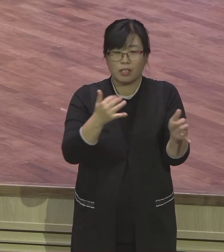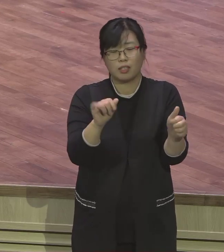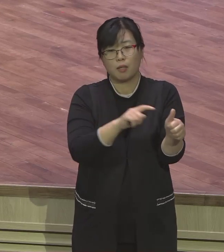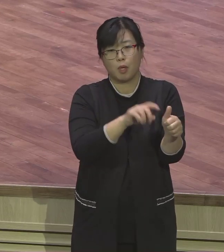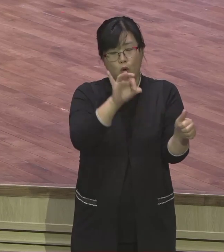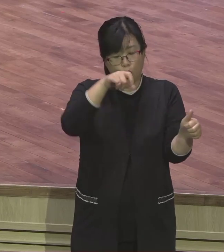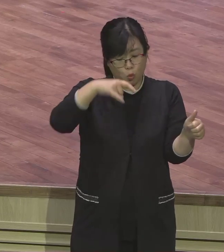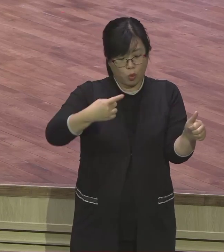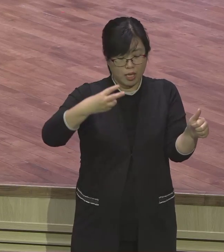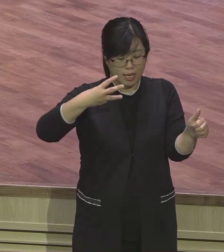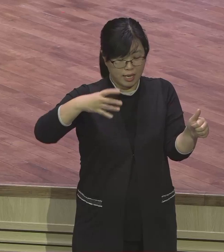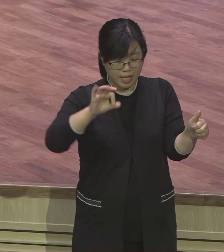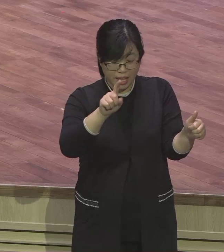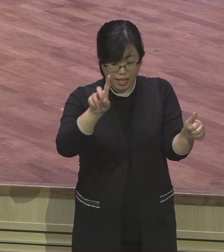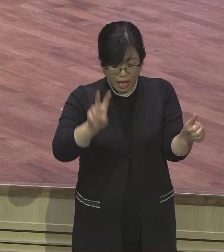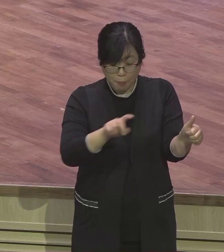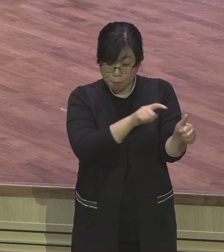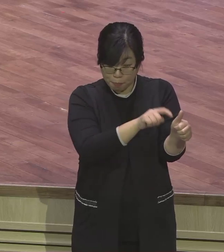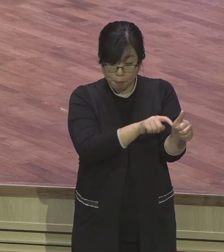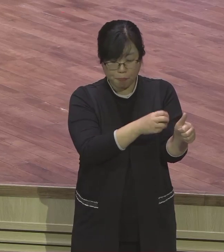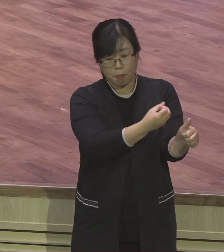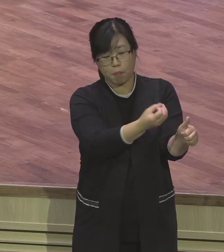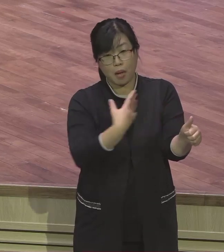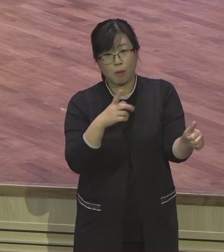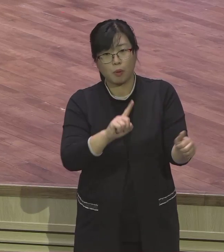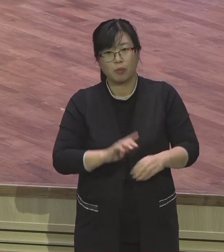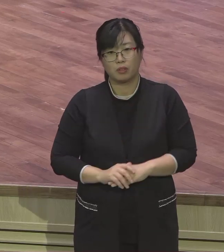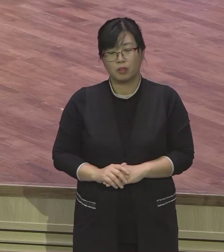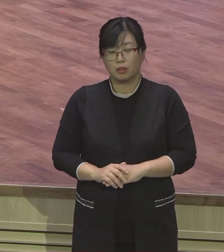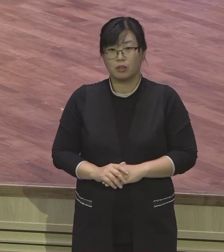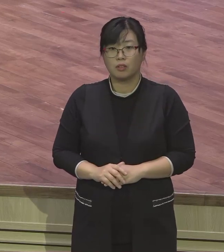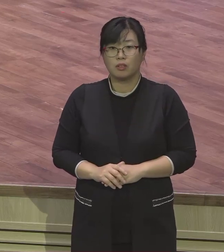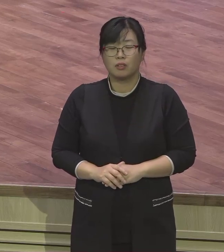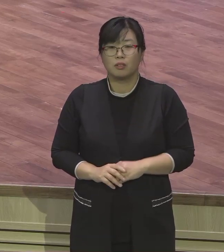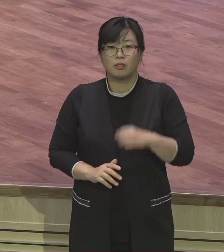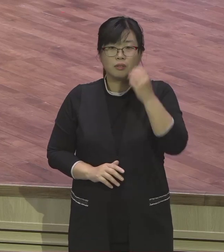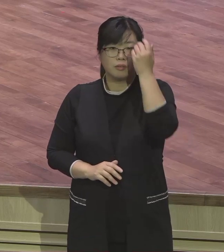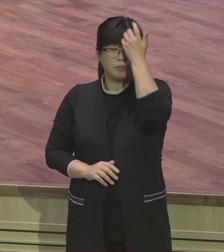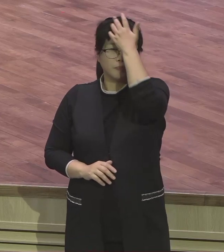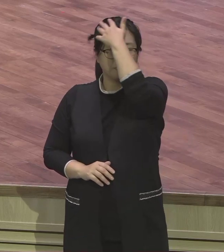자를 기쁘게 하고 잔송하게 하고 춤추게 하고 기쁘게 하고 뛰놀게 한다.